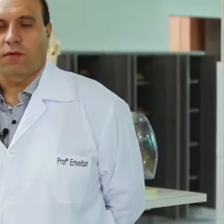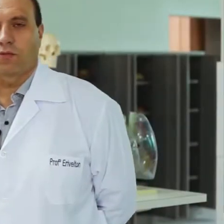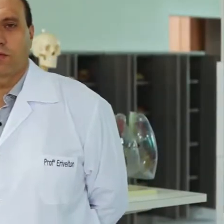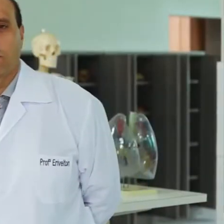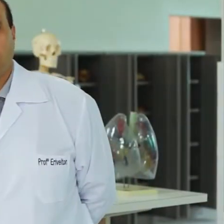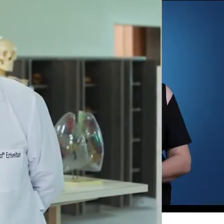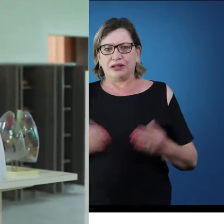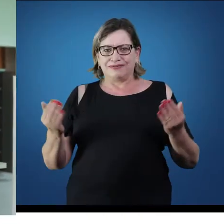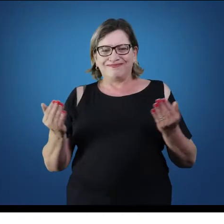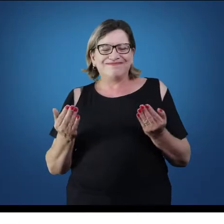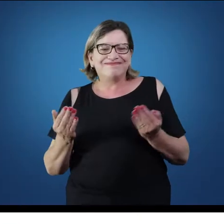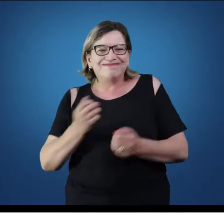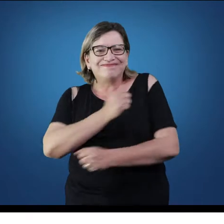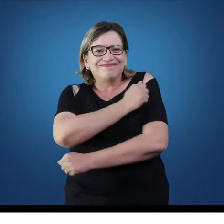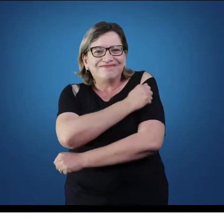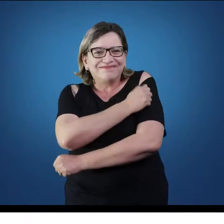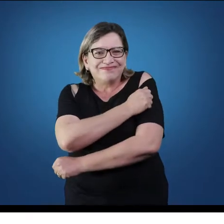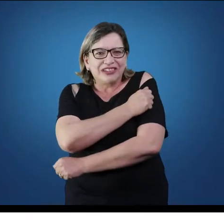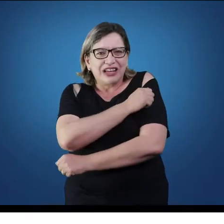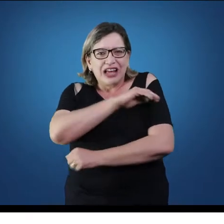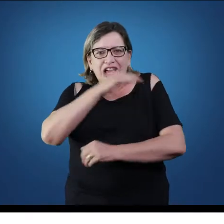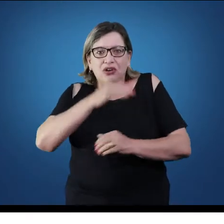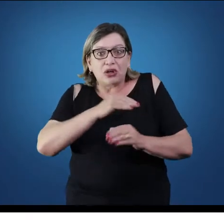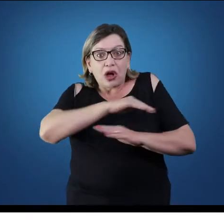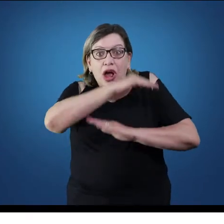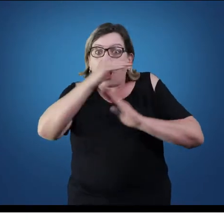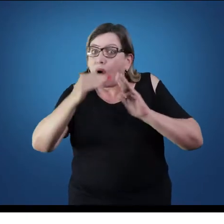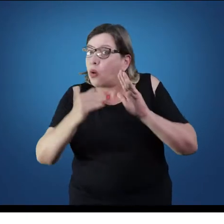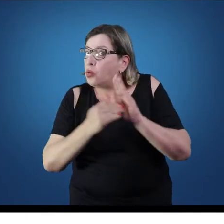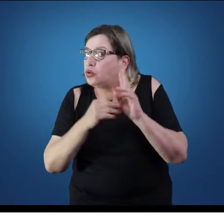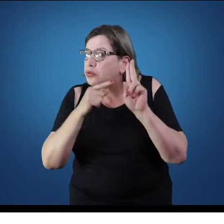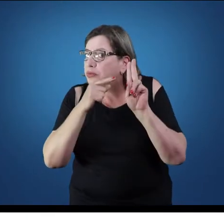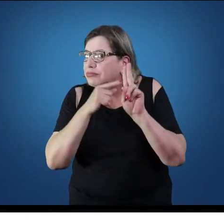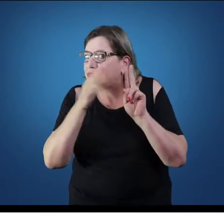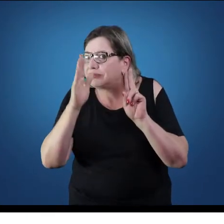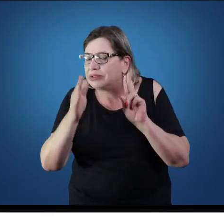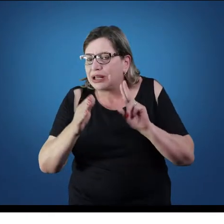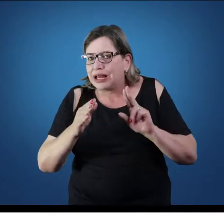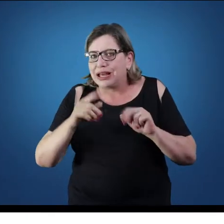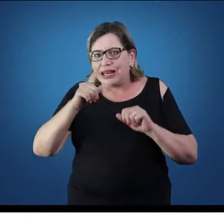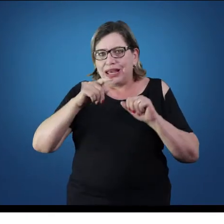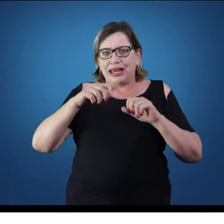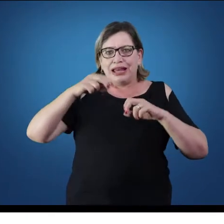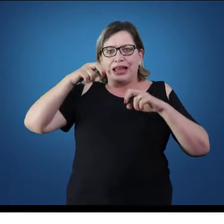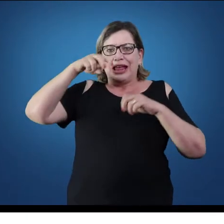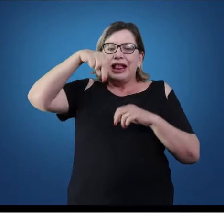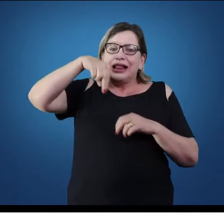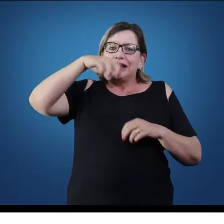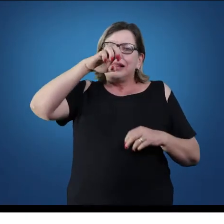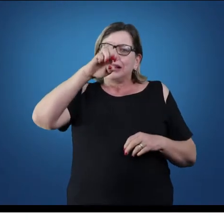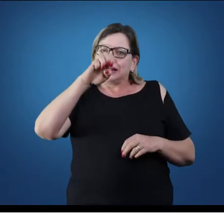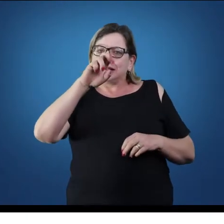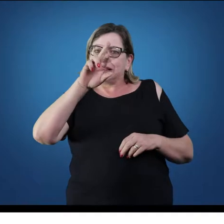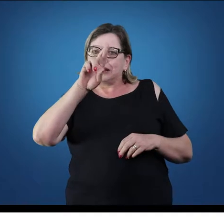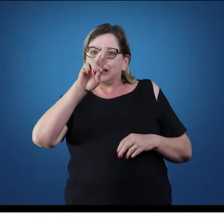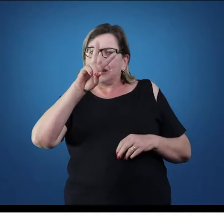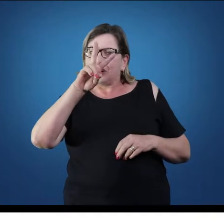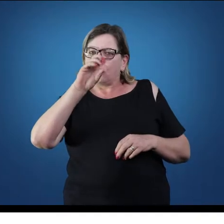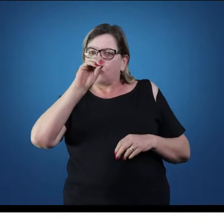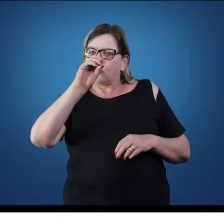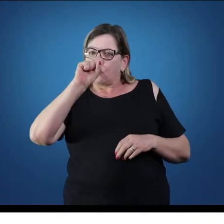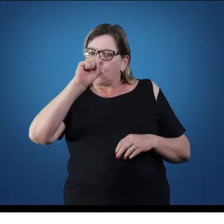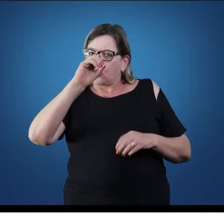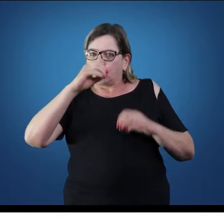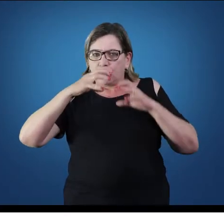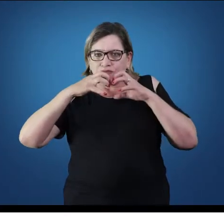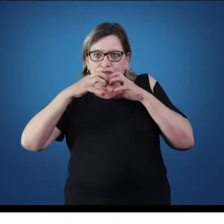Então, alunos, chegamos à nossa última unidade, sistema nervoso, que é bem complexo, por isso